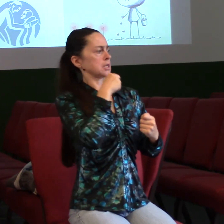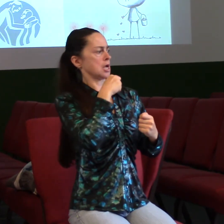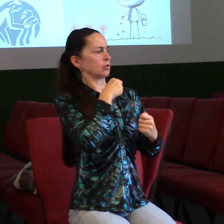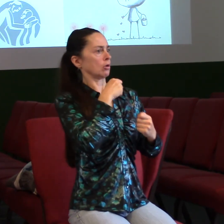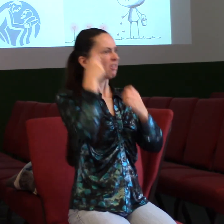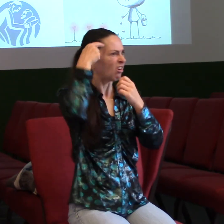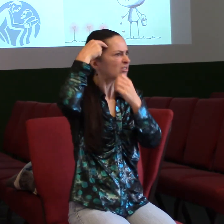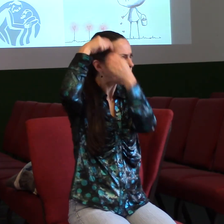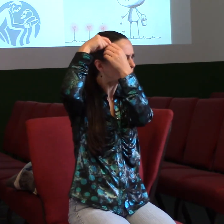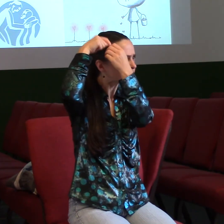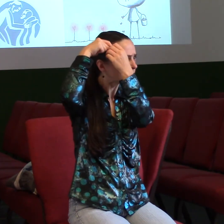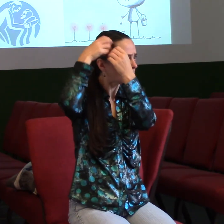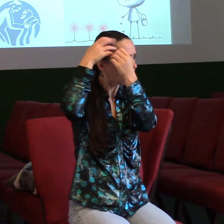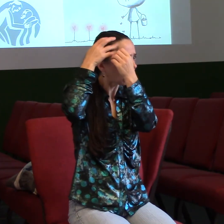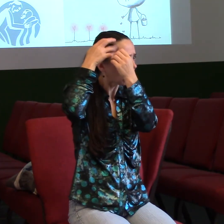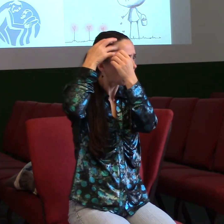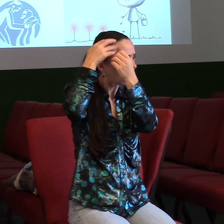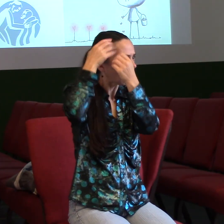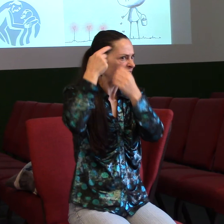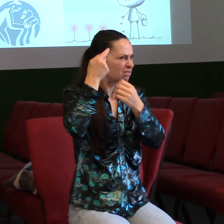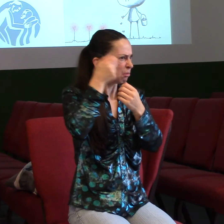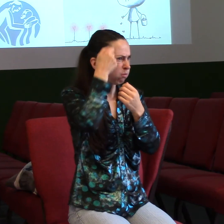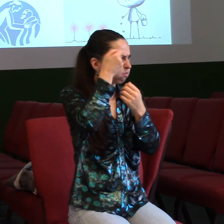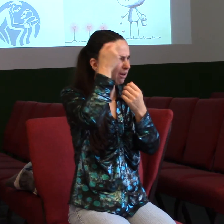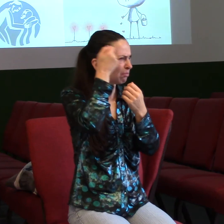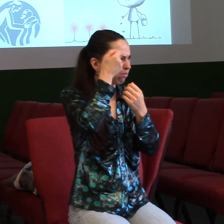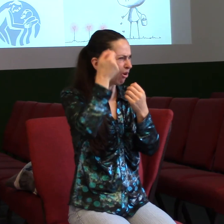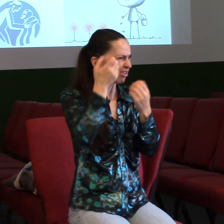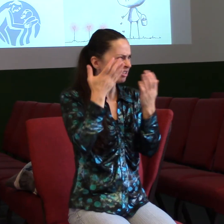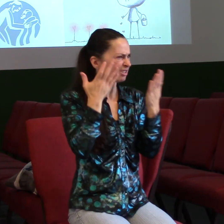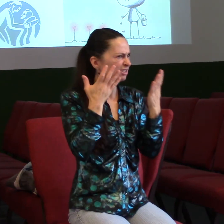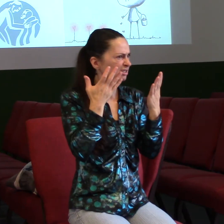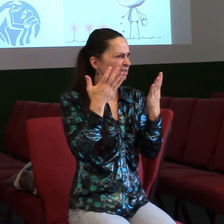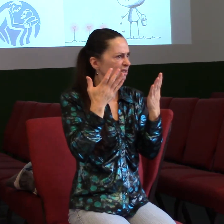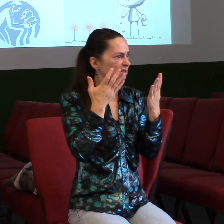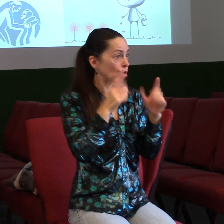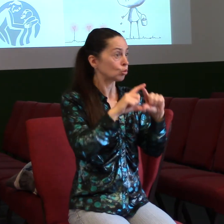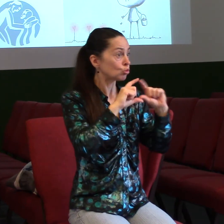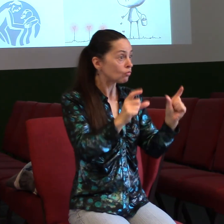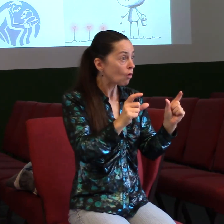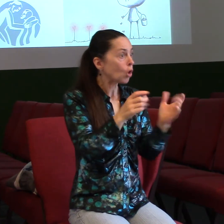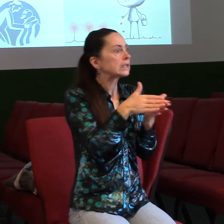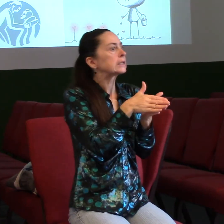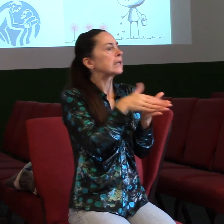Chápete, jak jsou to někdy nesmyslné věci, které se nám tvoří v hlavě, jenom proto, že jsme na začátku nešli a nic neřešili?